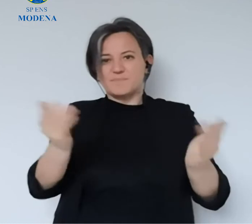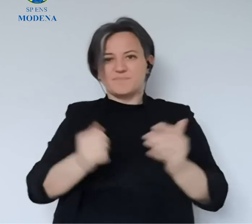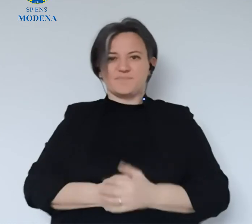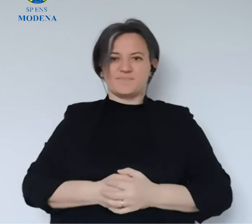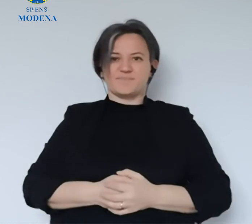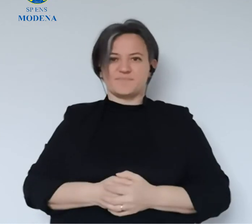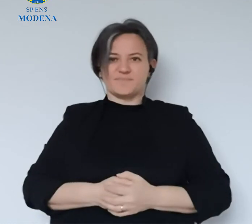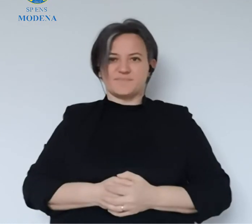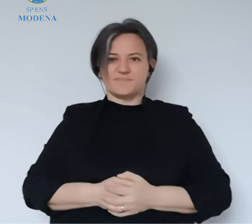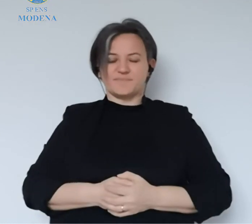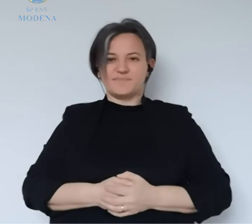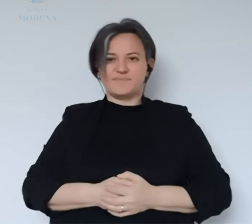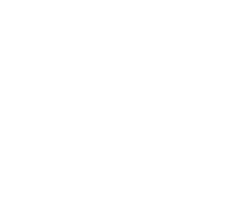facciamo quello che si può. Buona serata a tutti.